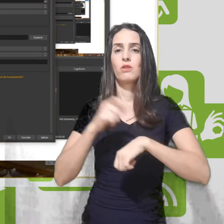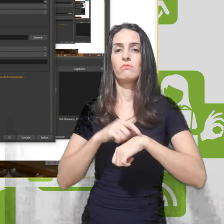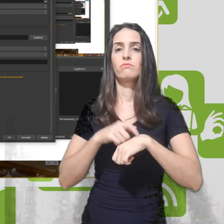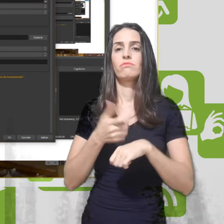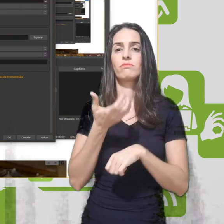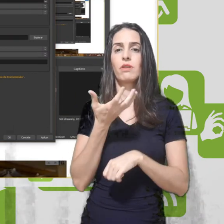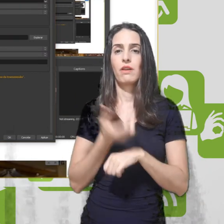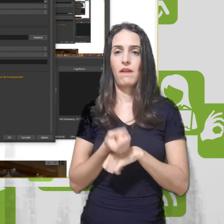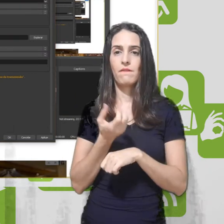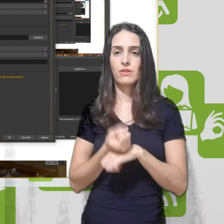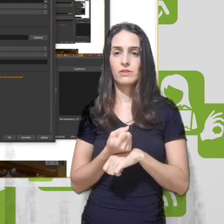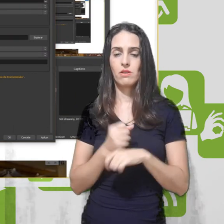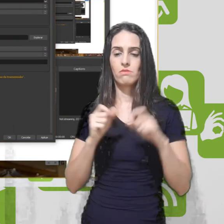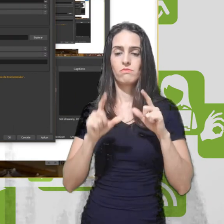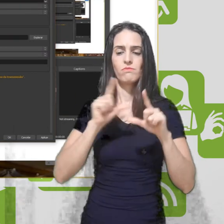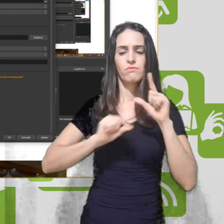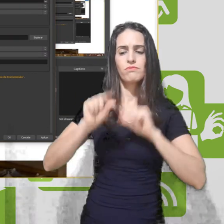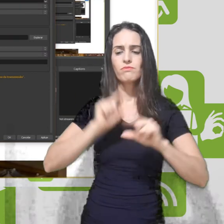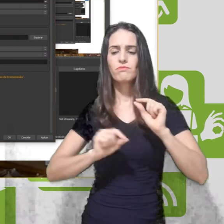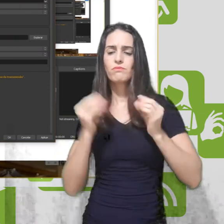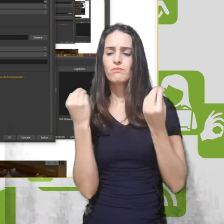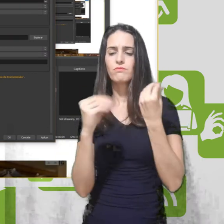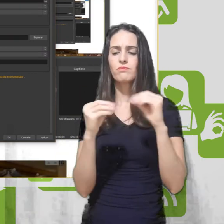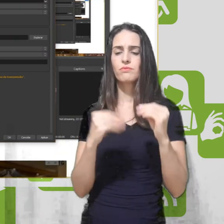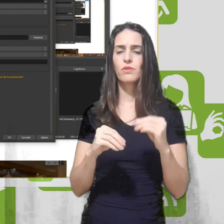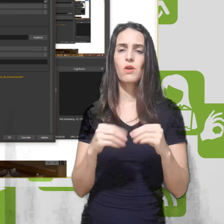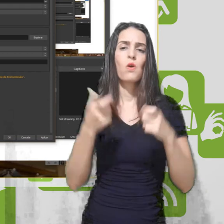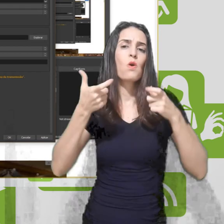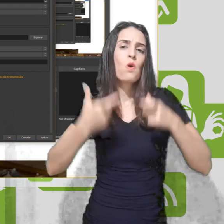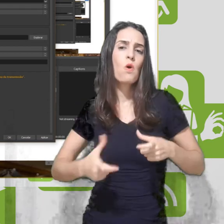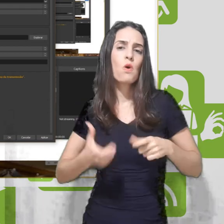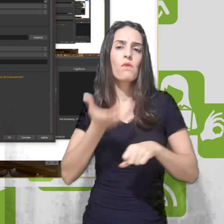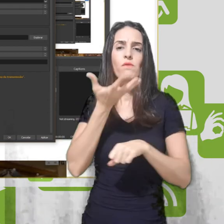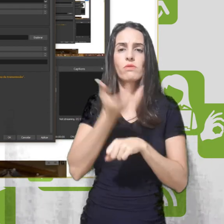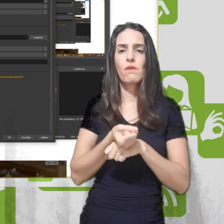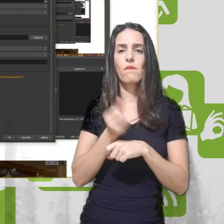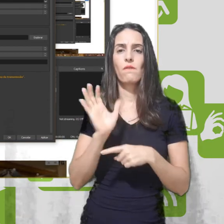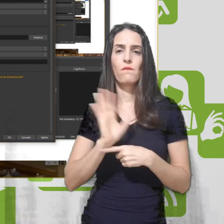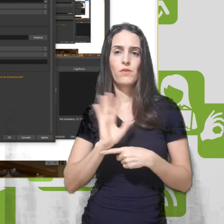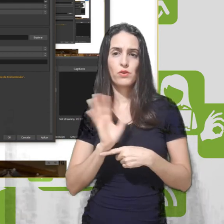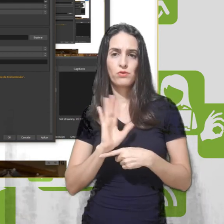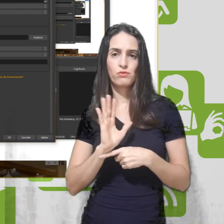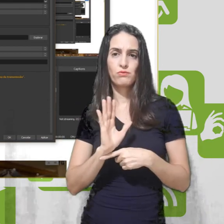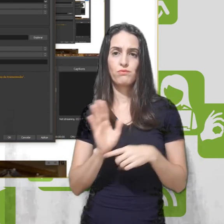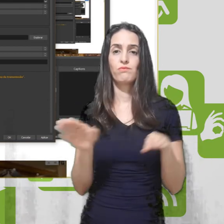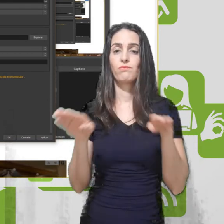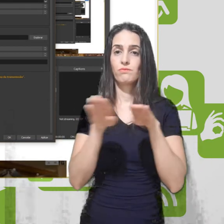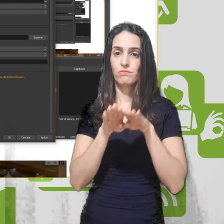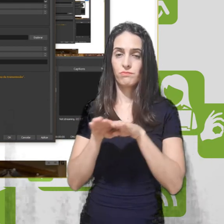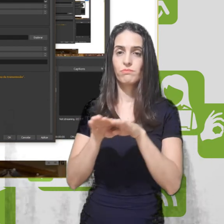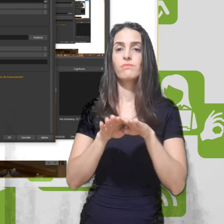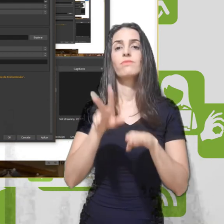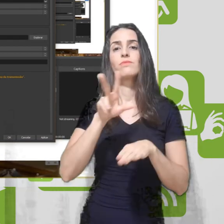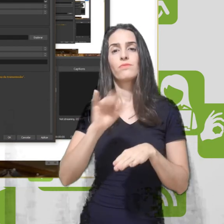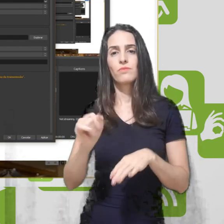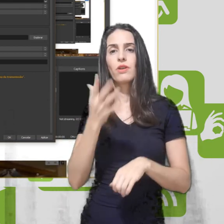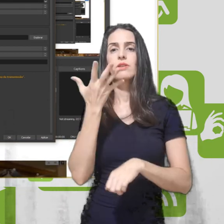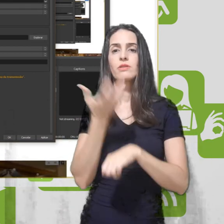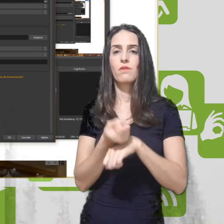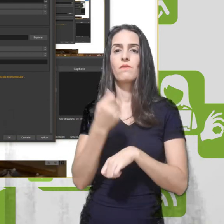Que aqui vocês vão escolher a pasta onde vai ficar salvos os vídeos. Por padrão ele vai salvar na sua pasta de vídeos do seu